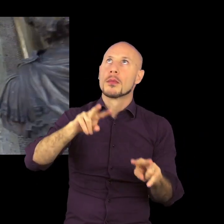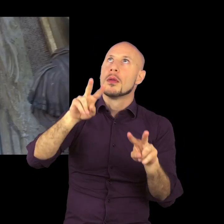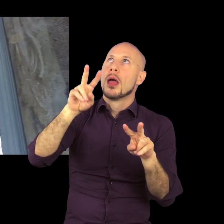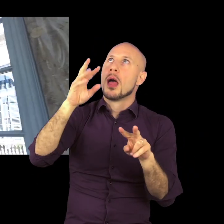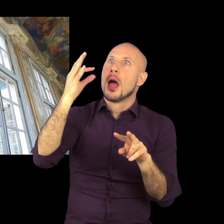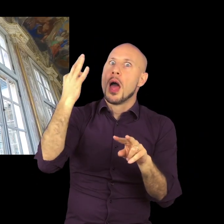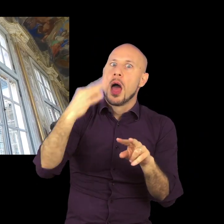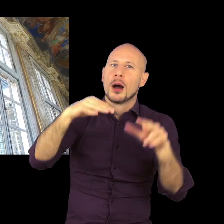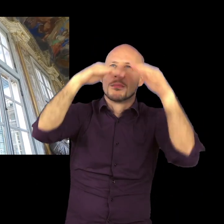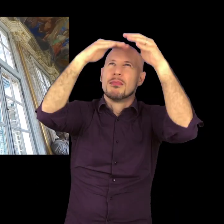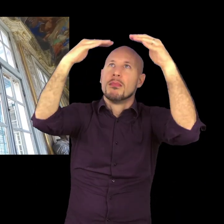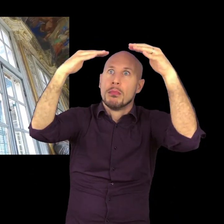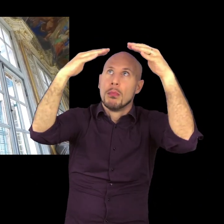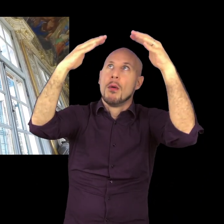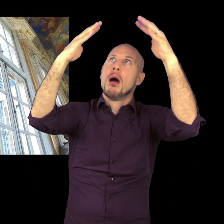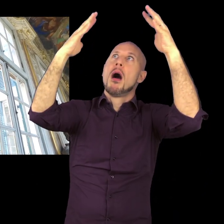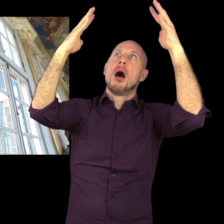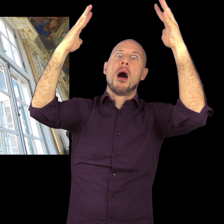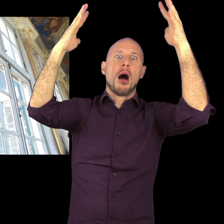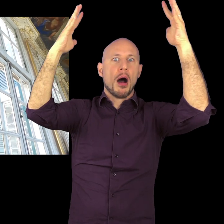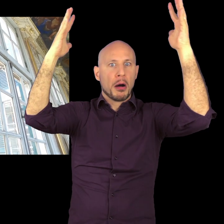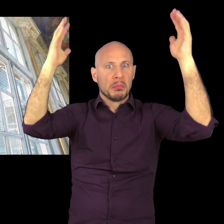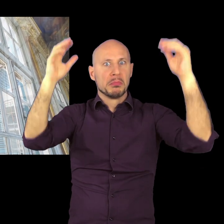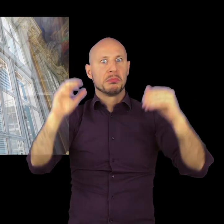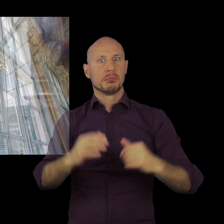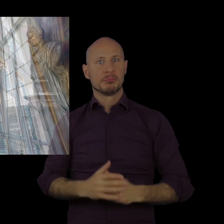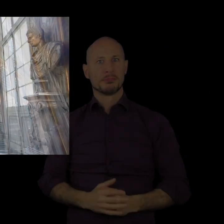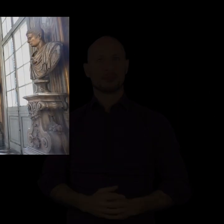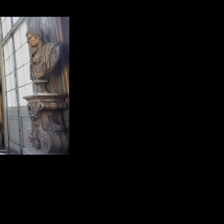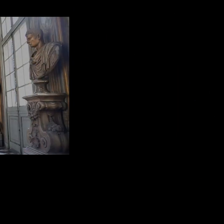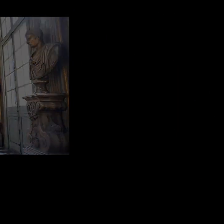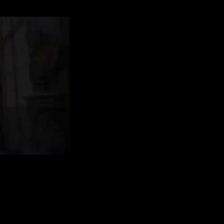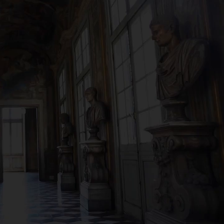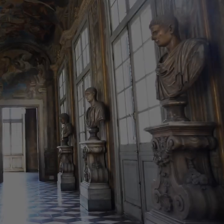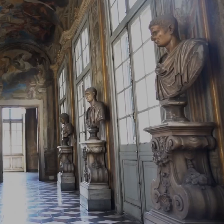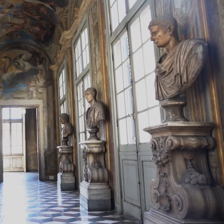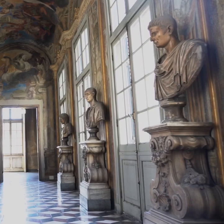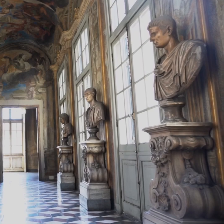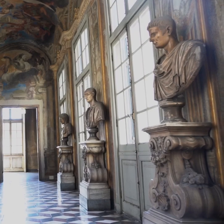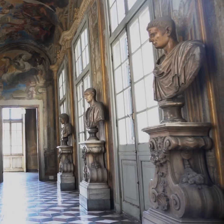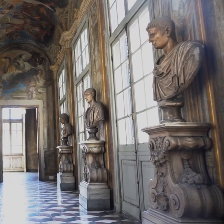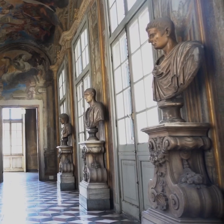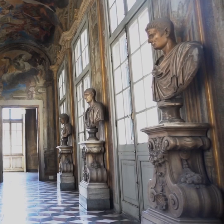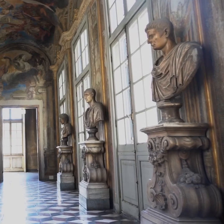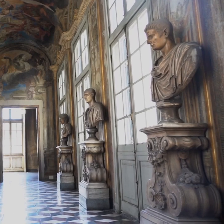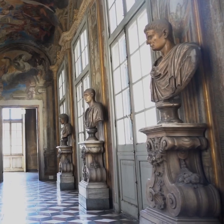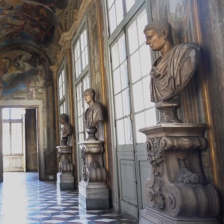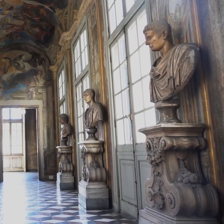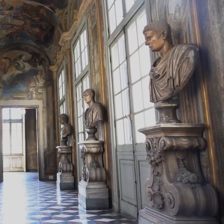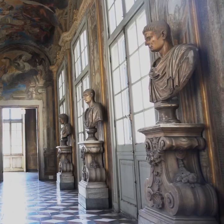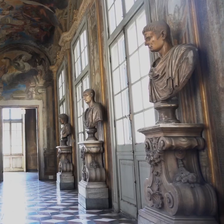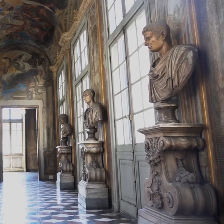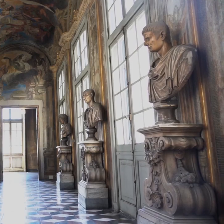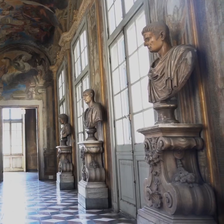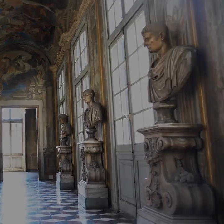trasforma in un dialogo tra le arti praticamente, tra le sculture del giardino e tra gli affreschi invece